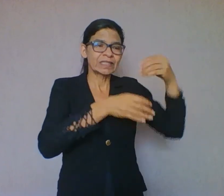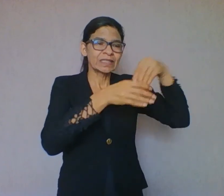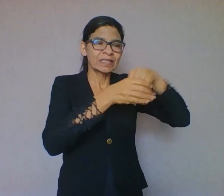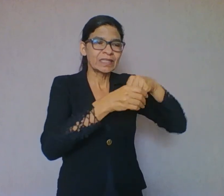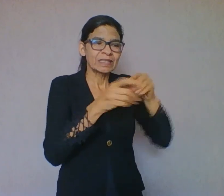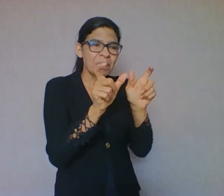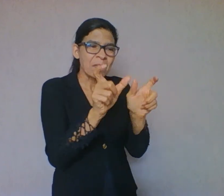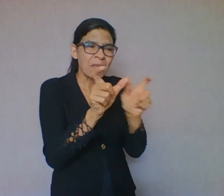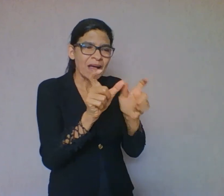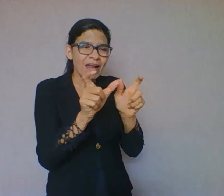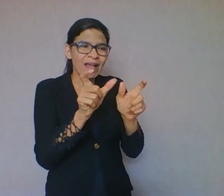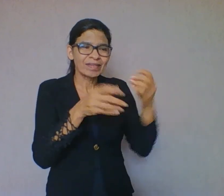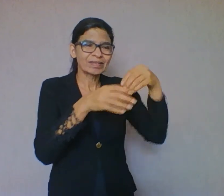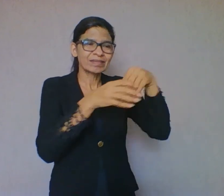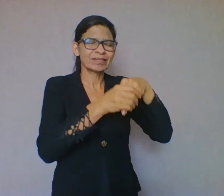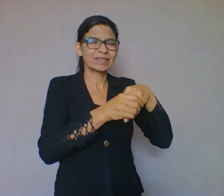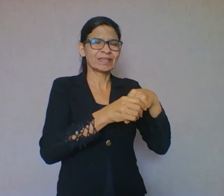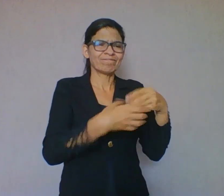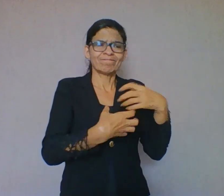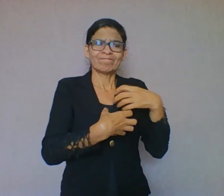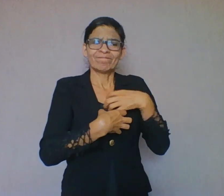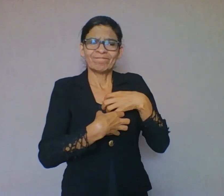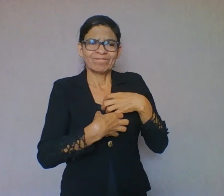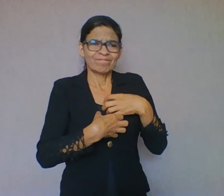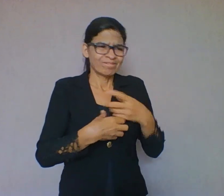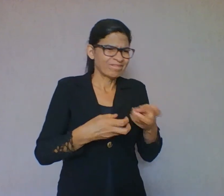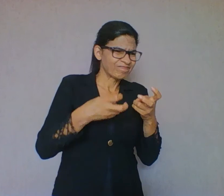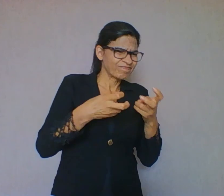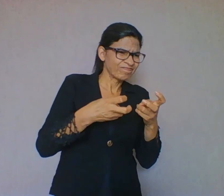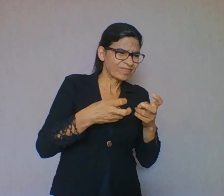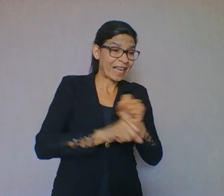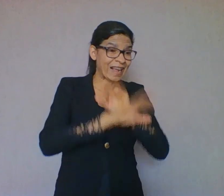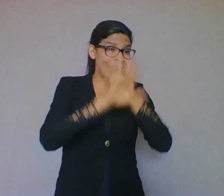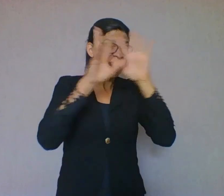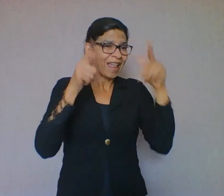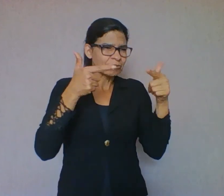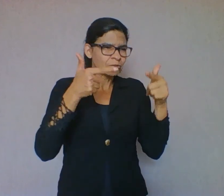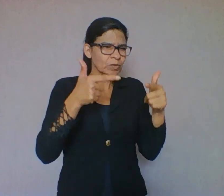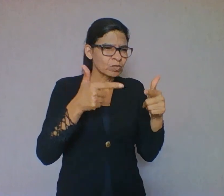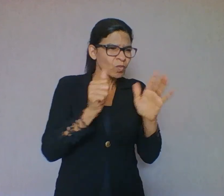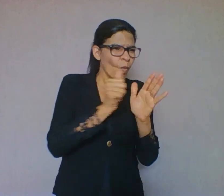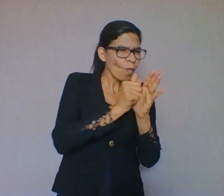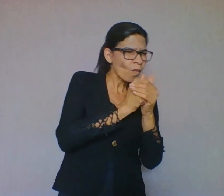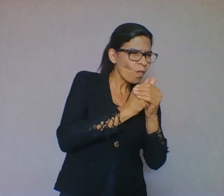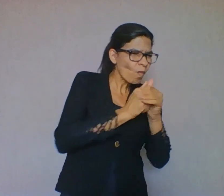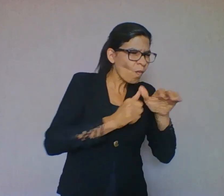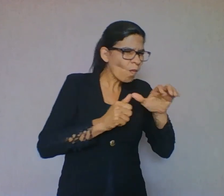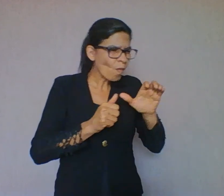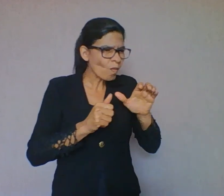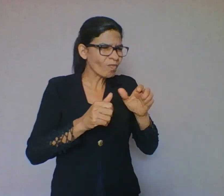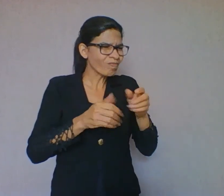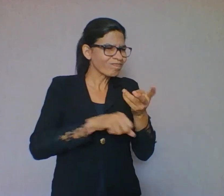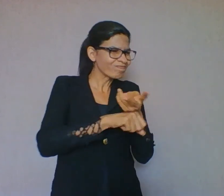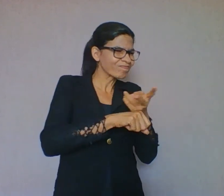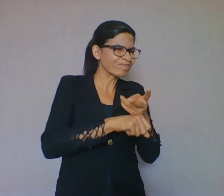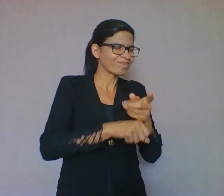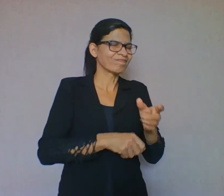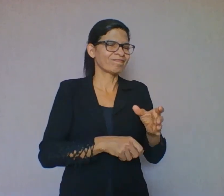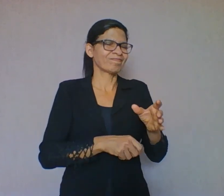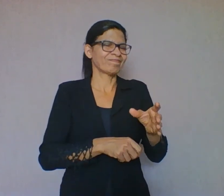e valores. Ou seja, eu vou apropriar ou fazer as minhas conclusões de acordo com o que eu já saiba de determinado